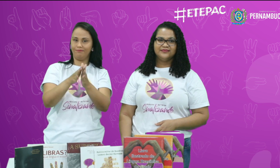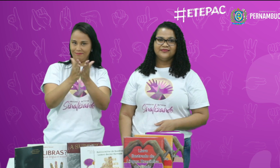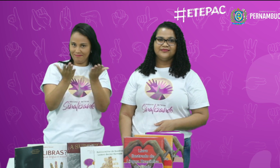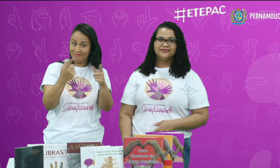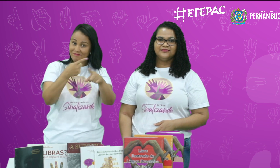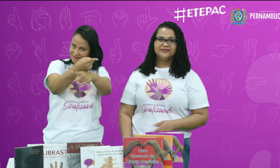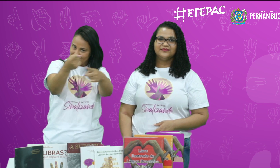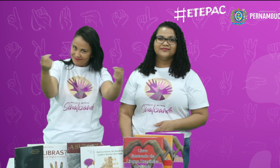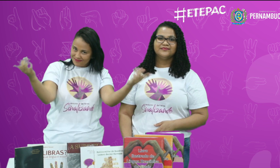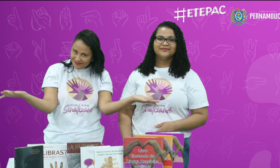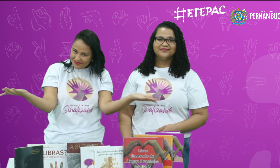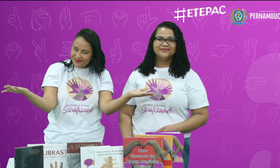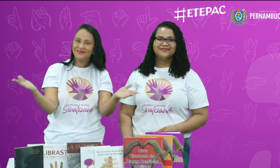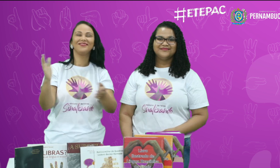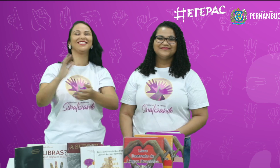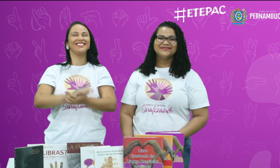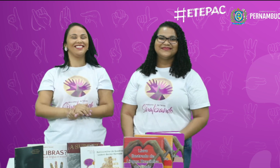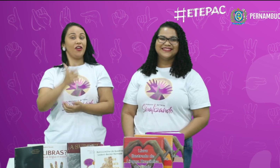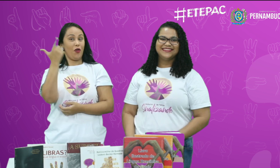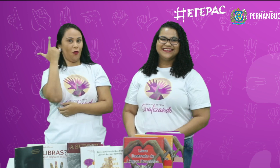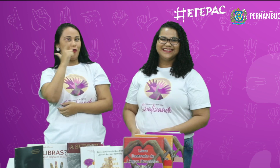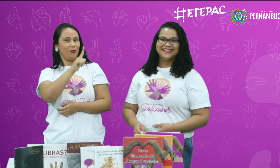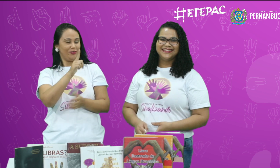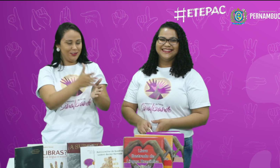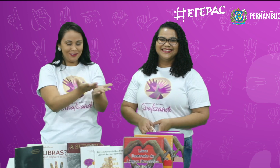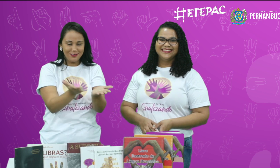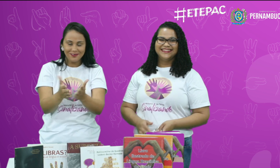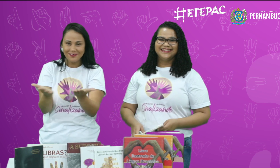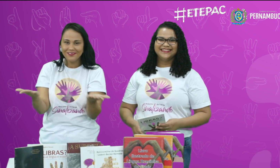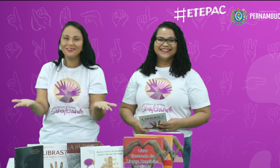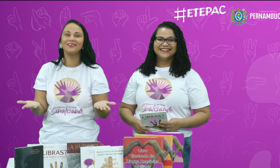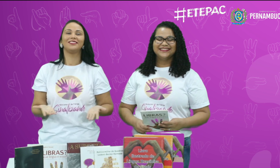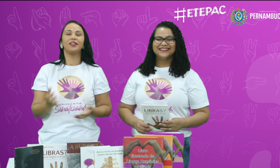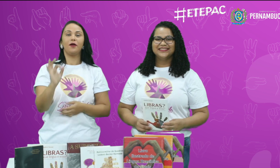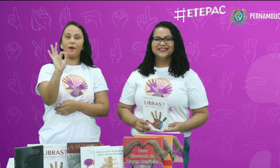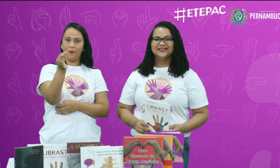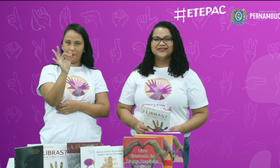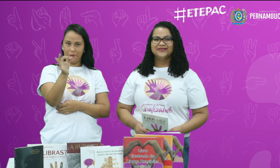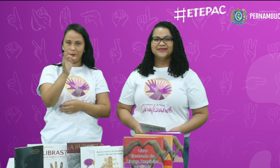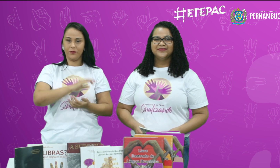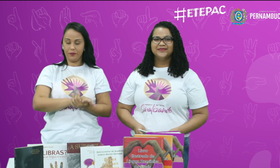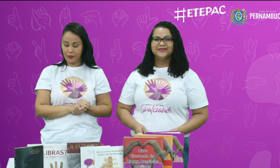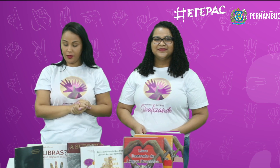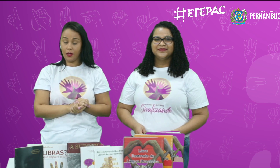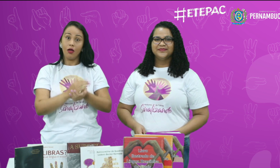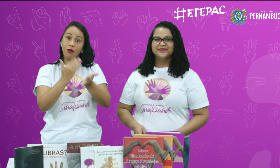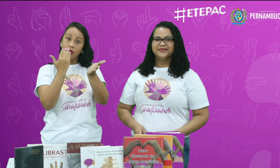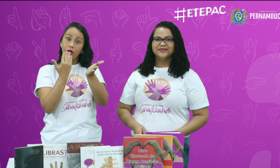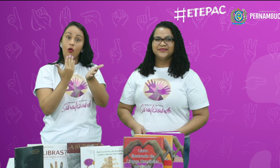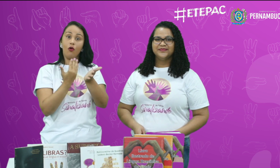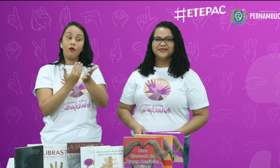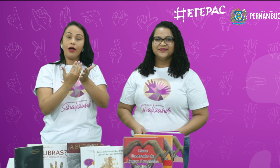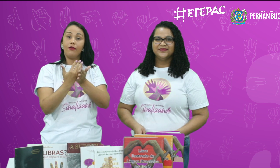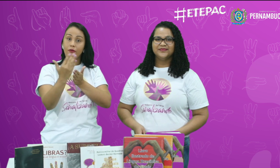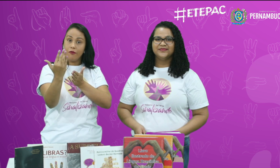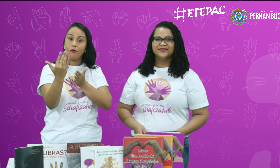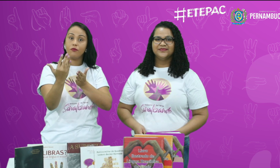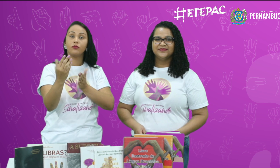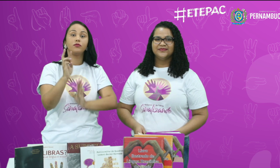para vocês. Que vão ganhar todos esses livros, certo? Então, dar início.